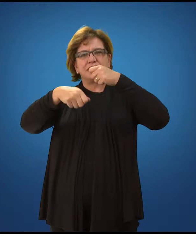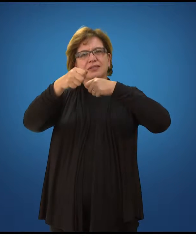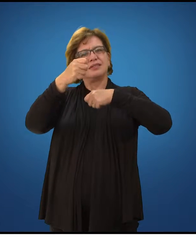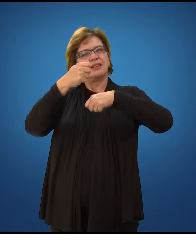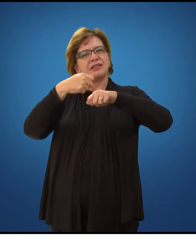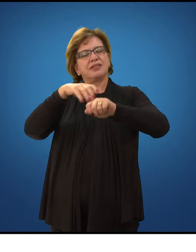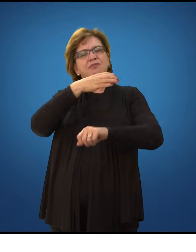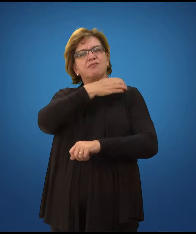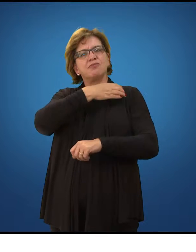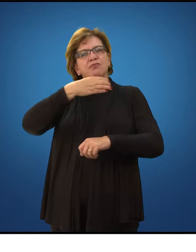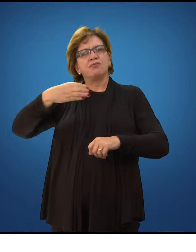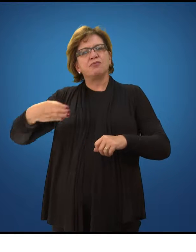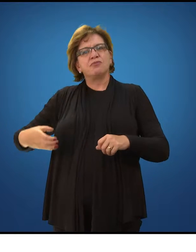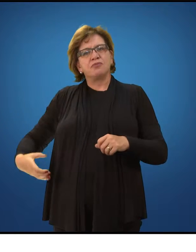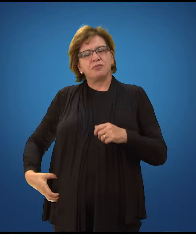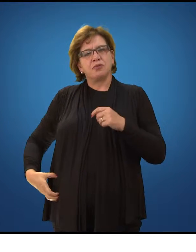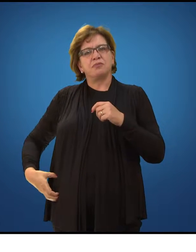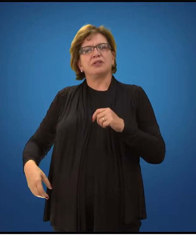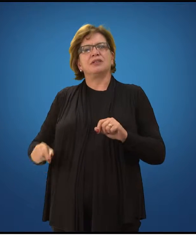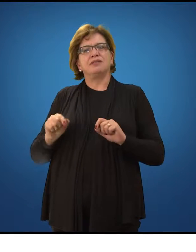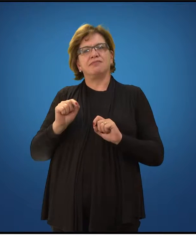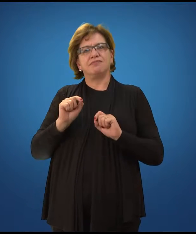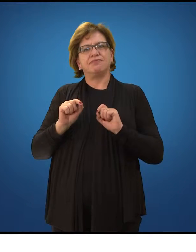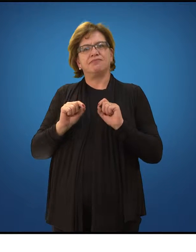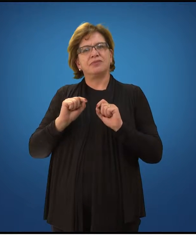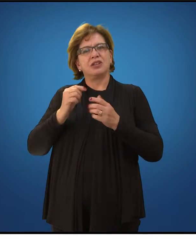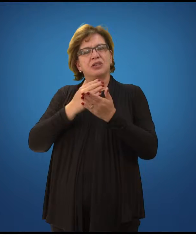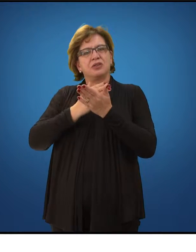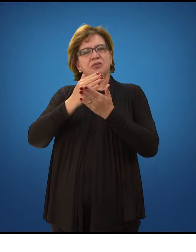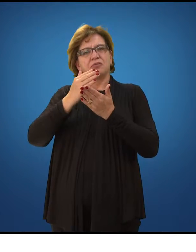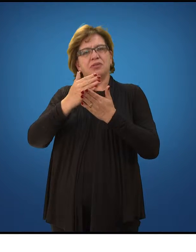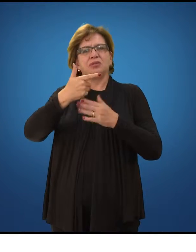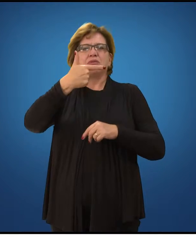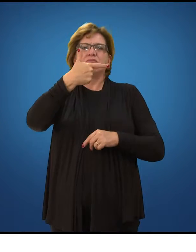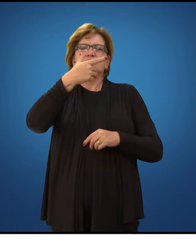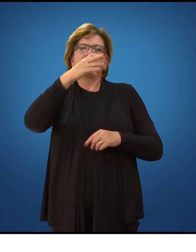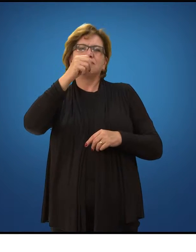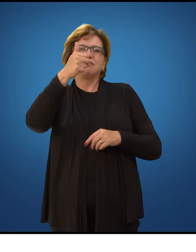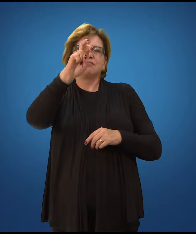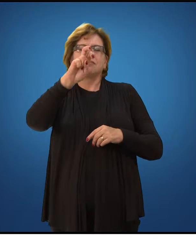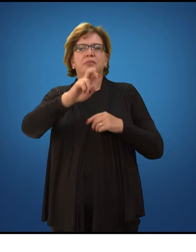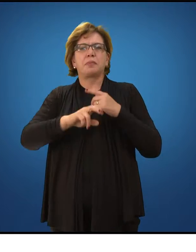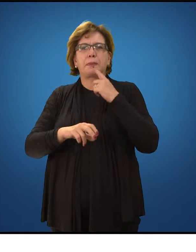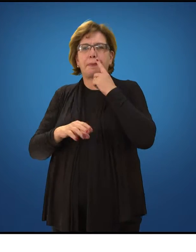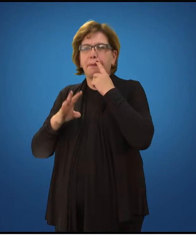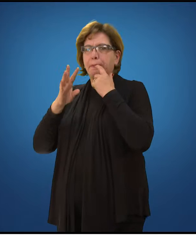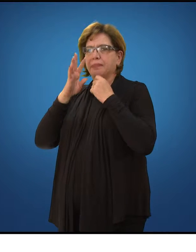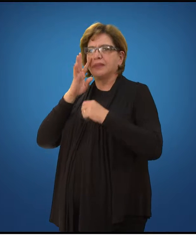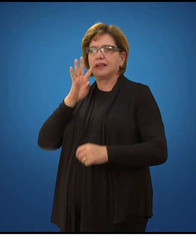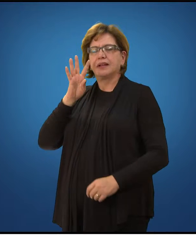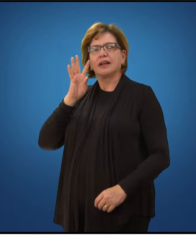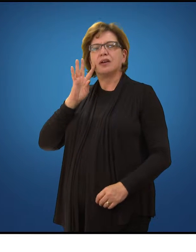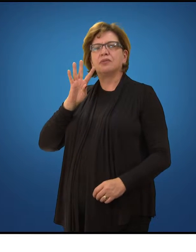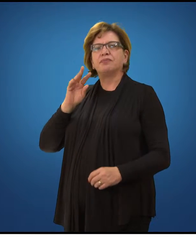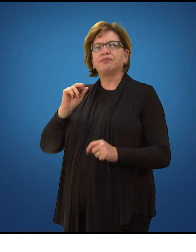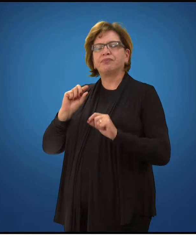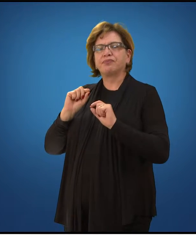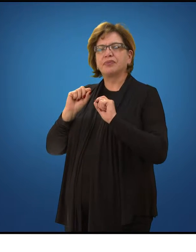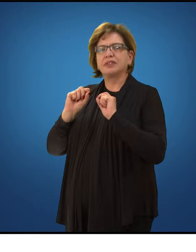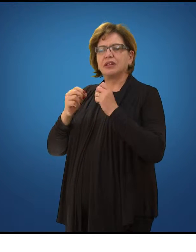pública, a segunda oferta desse curso, que iniciou agora em 2015. Legal. E conta para a gente